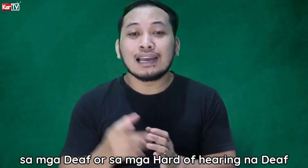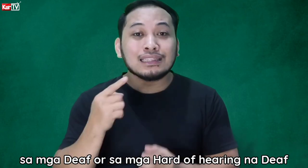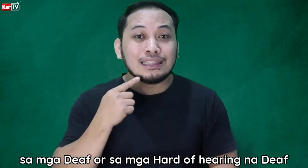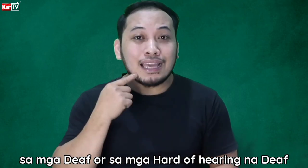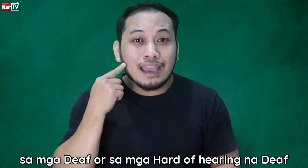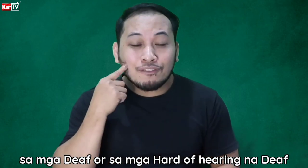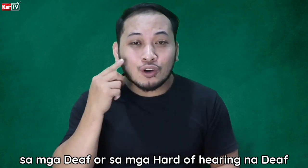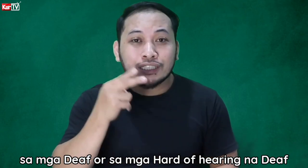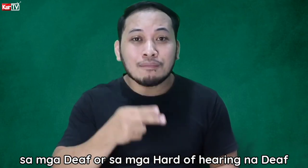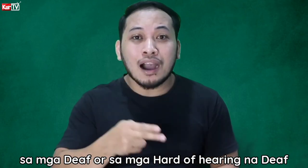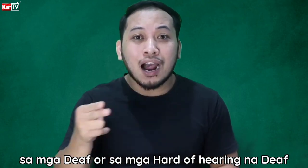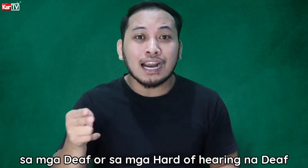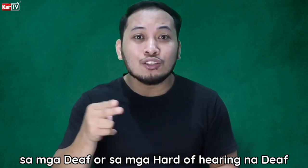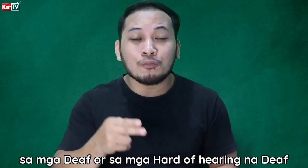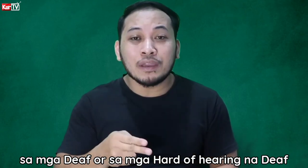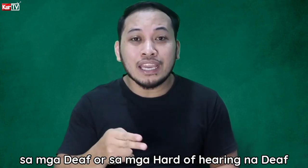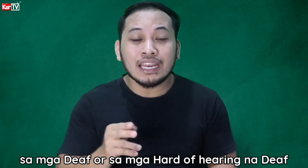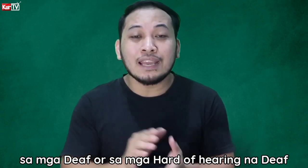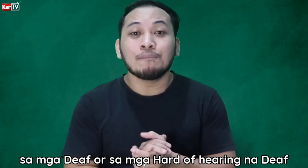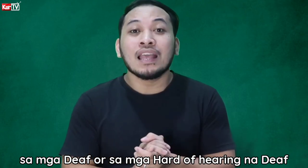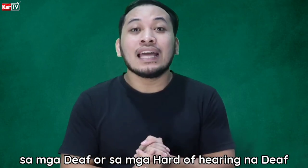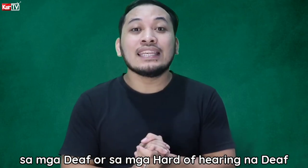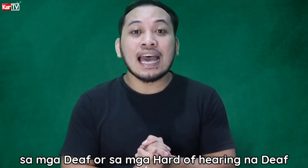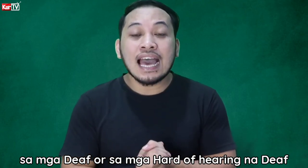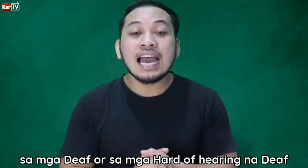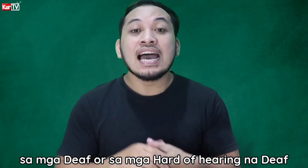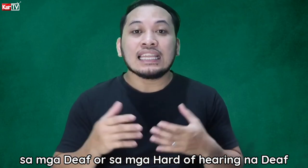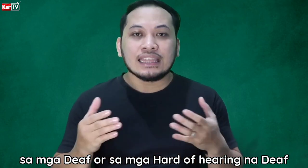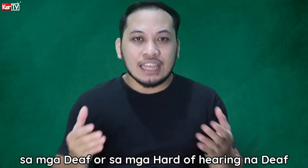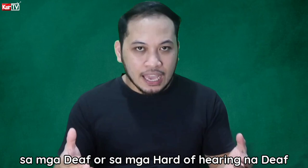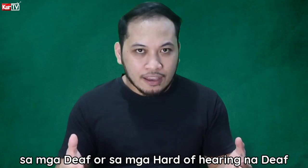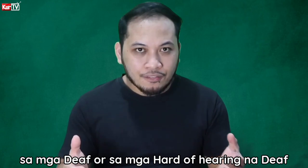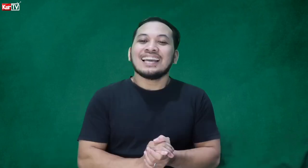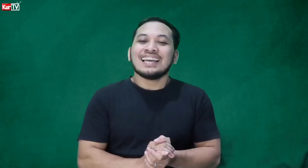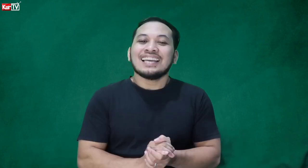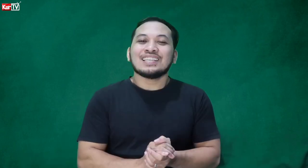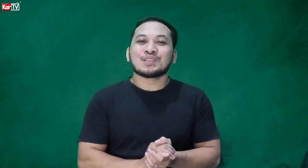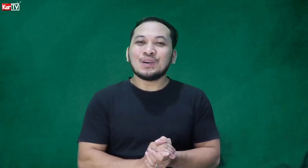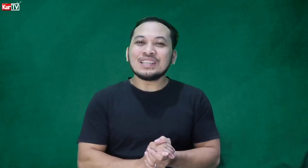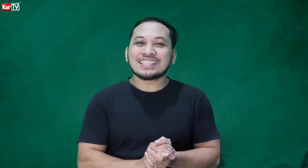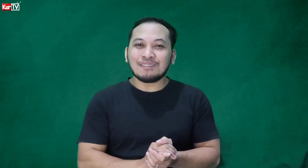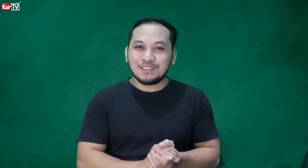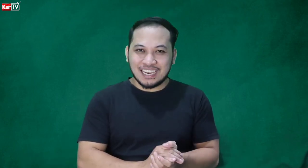Deaf or sa mga hard of hearing na Deaf. School subject.